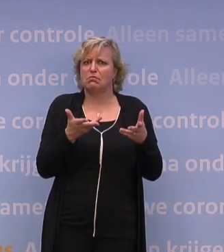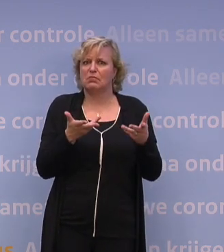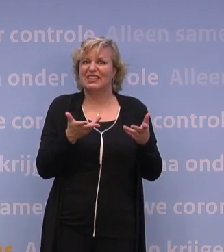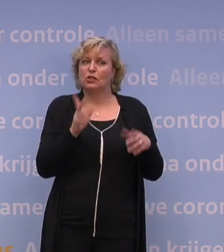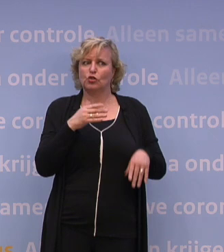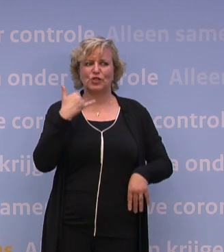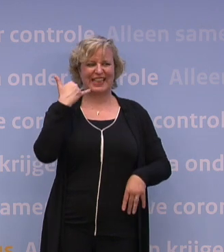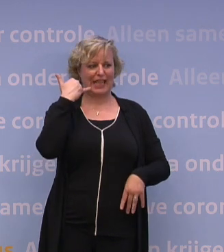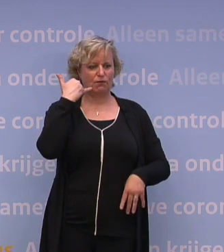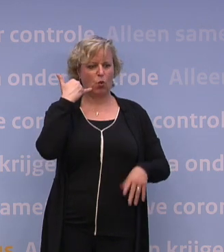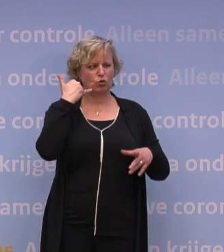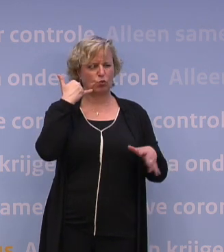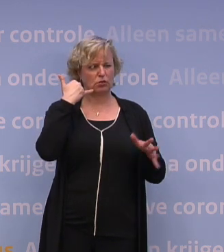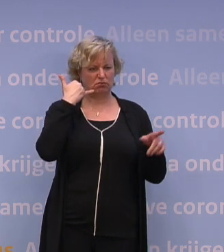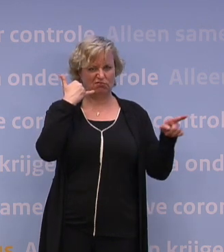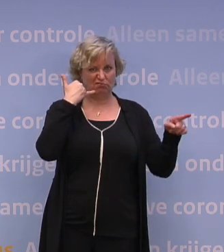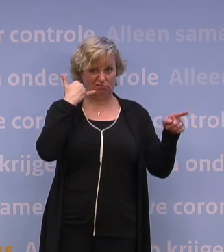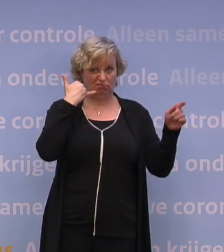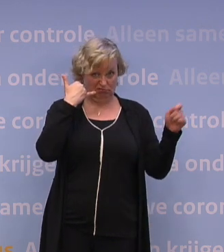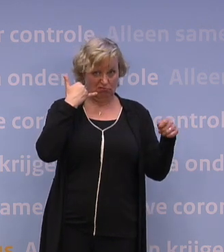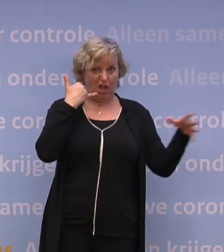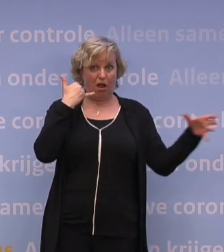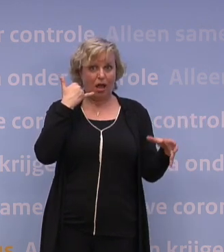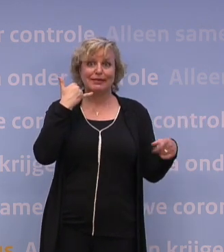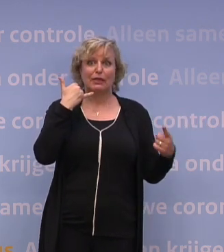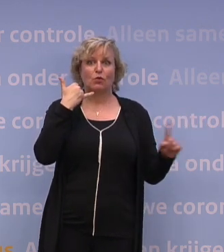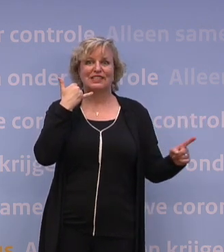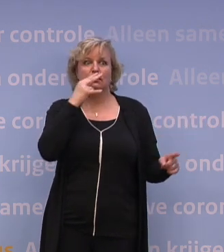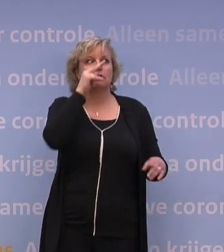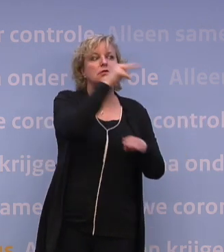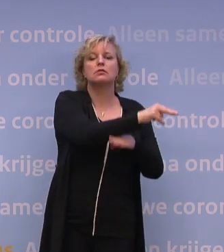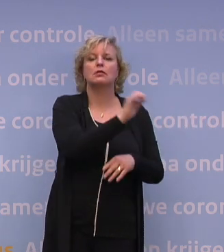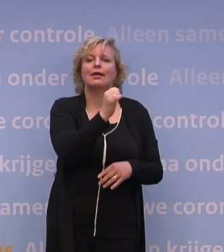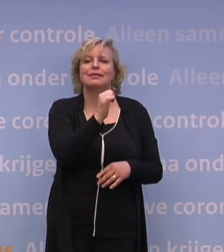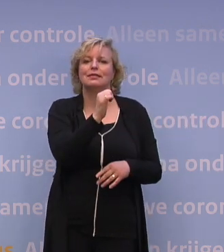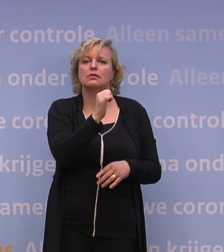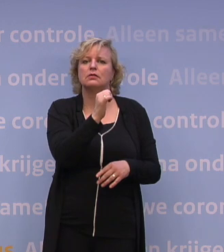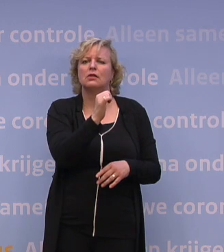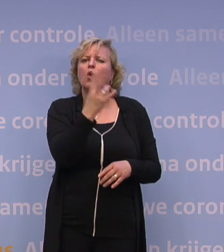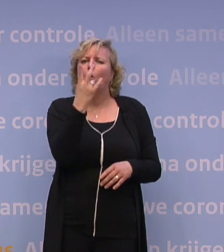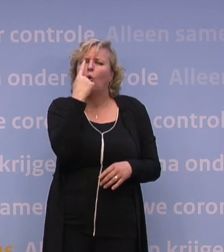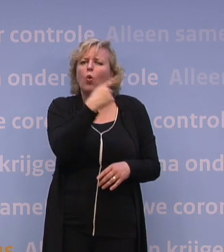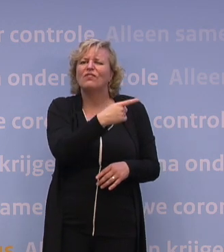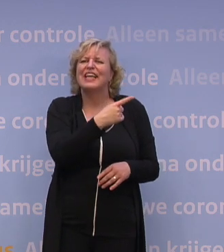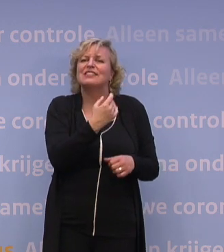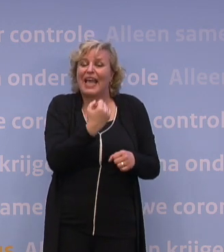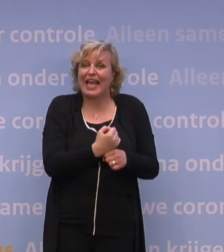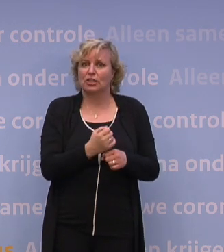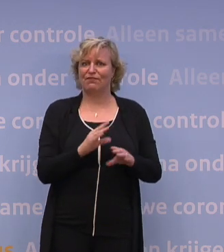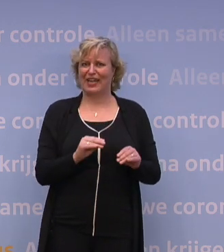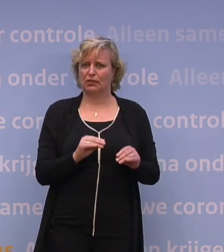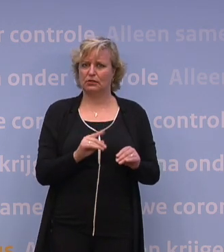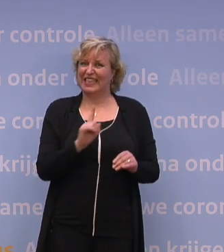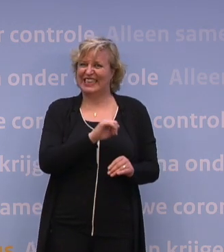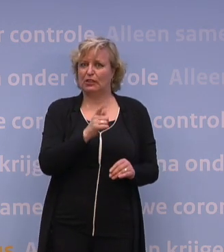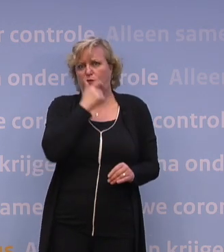of je je wel aan de quarantaineplicht houdt. Ze kunnen dat niet echt checken of zien. Hoe weet u dat dat echt werkt? Hoe weet u dat we niet massaal geflasht